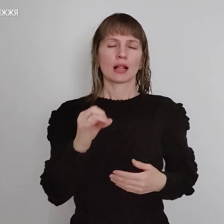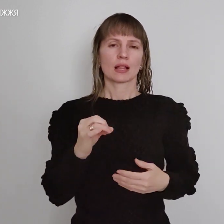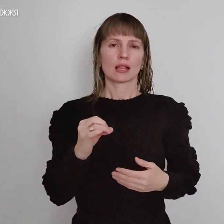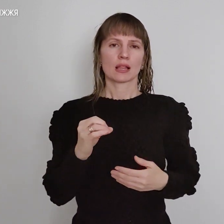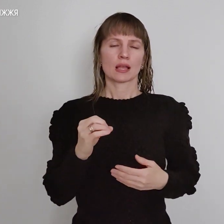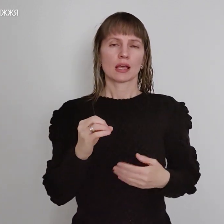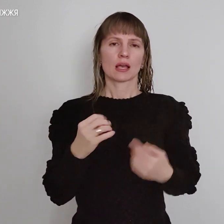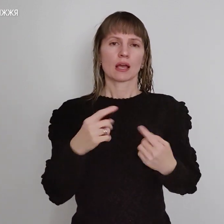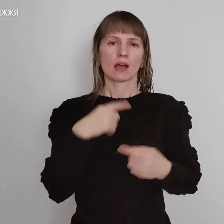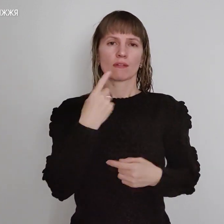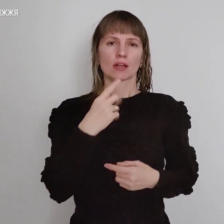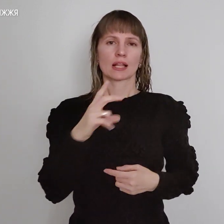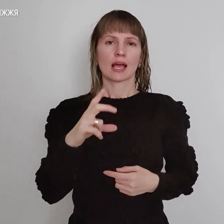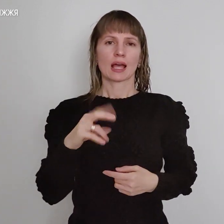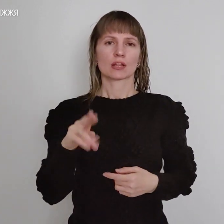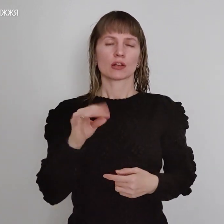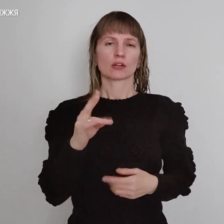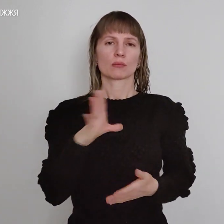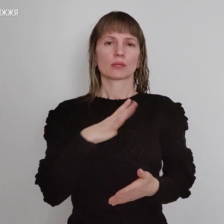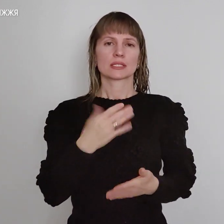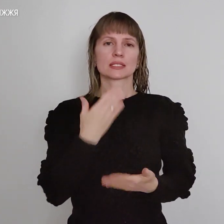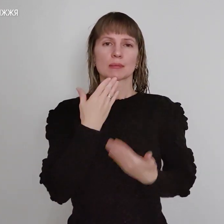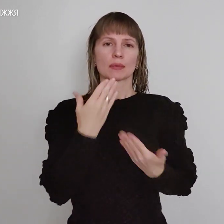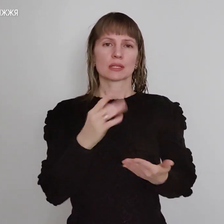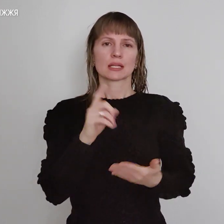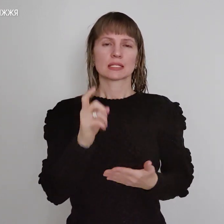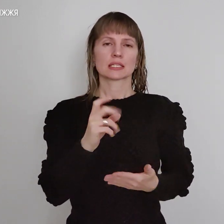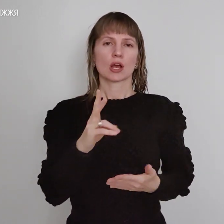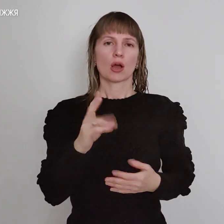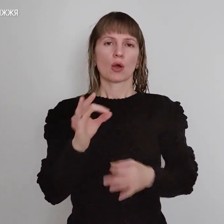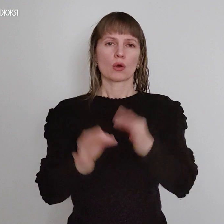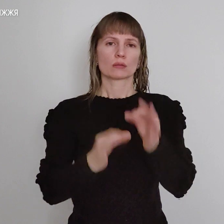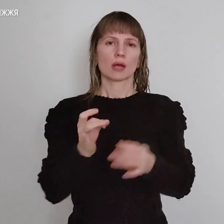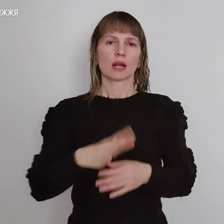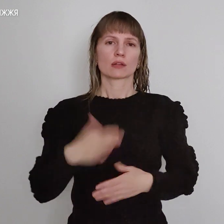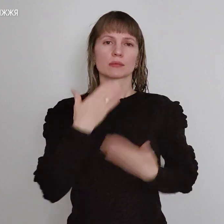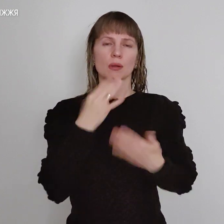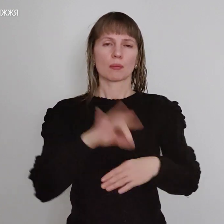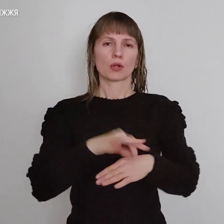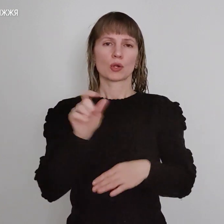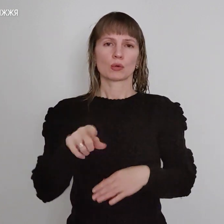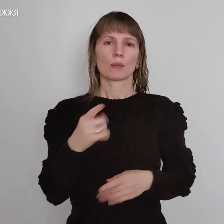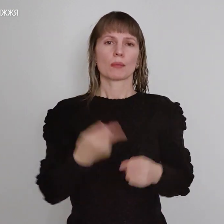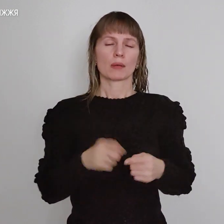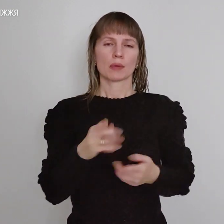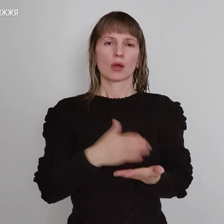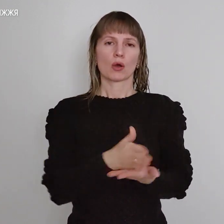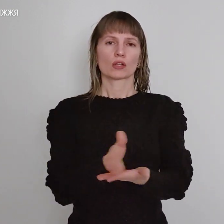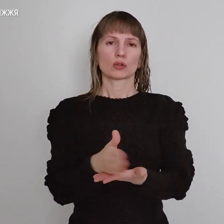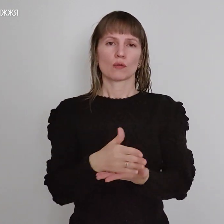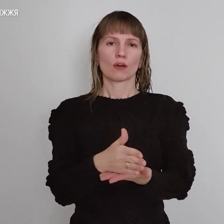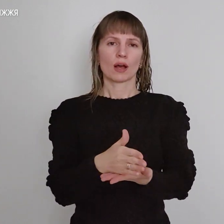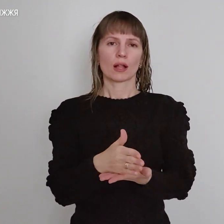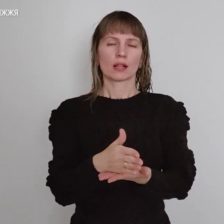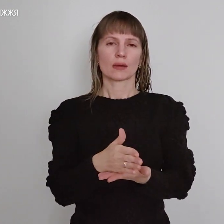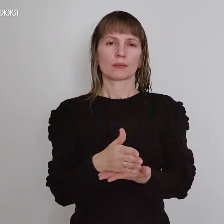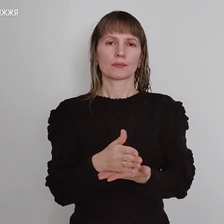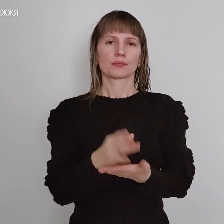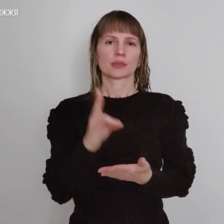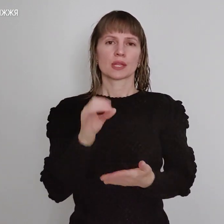кажуть, що коли там запитання із коміндарського району ми телефонували, то ми їх координували на Хлопницький район,